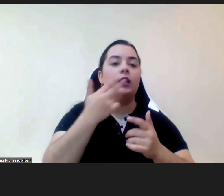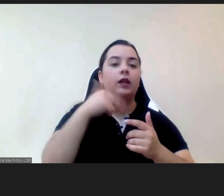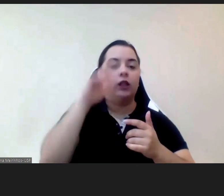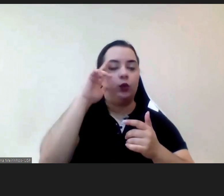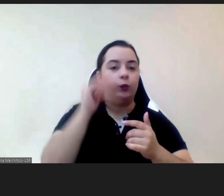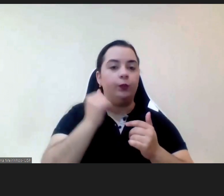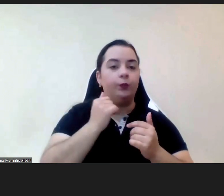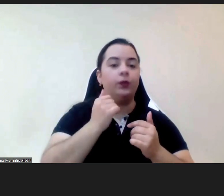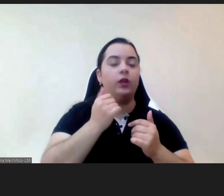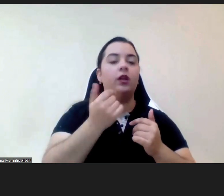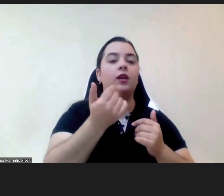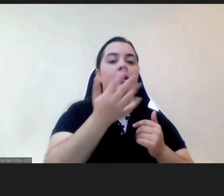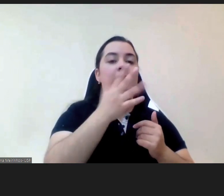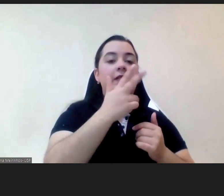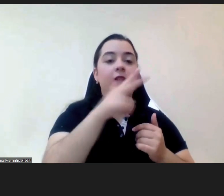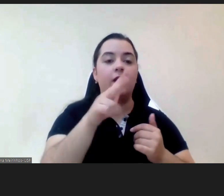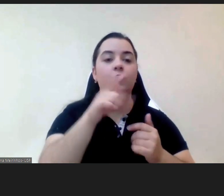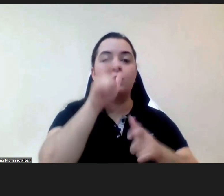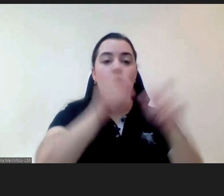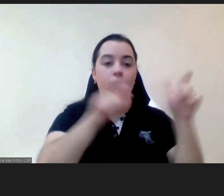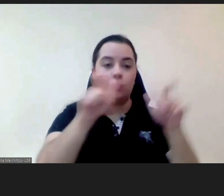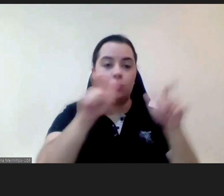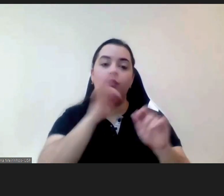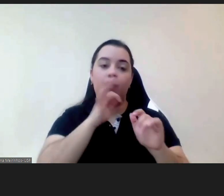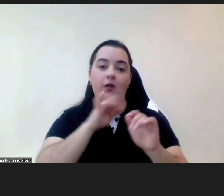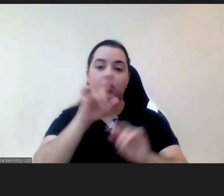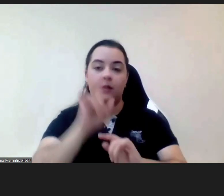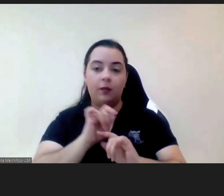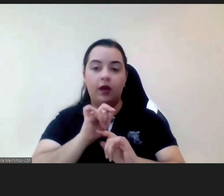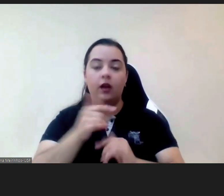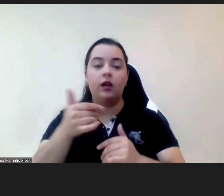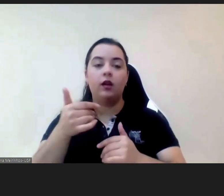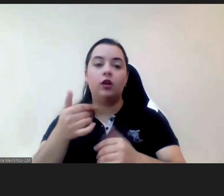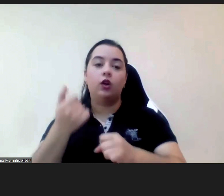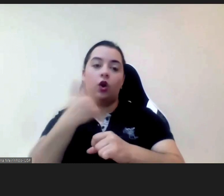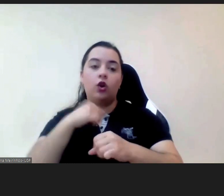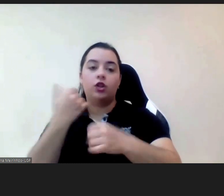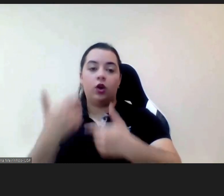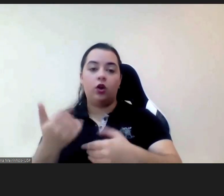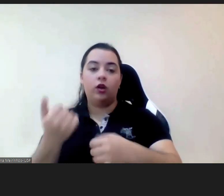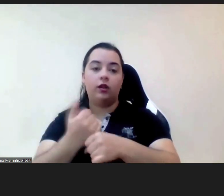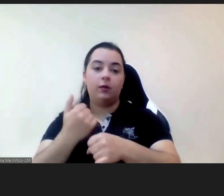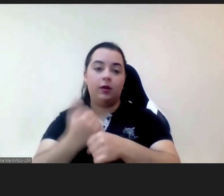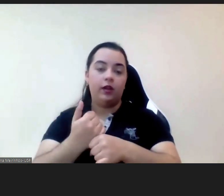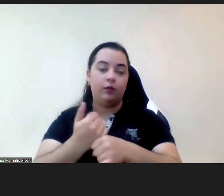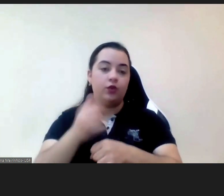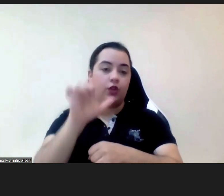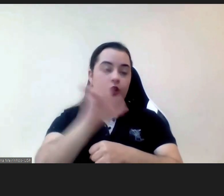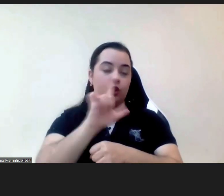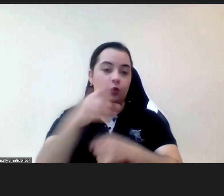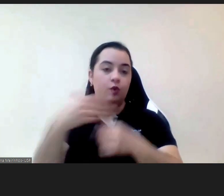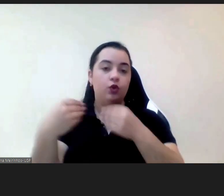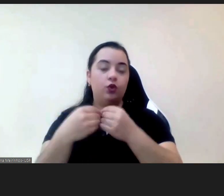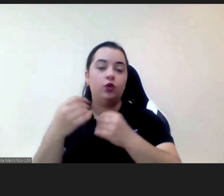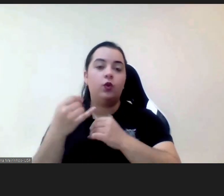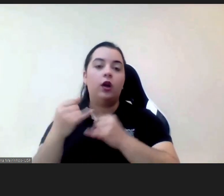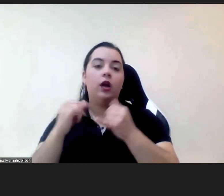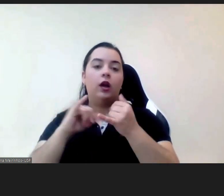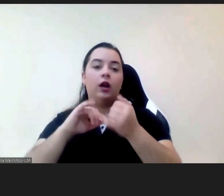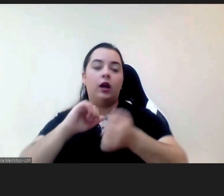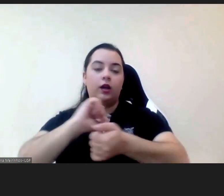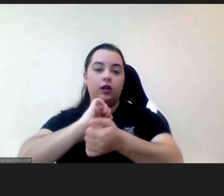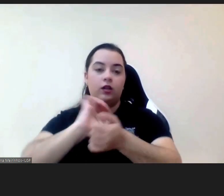na cidade de Lisboa com acordo de cooperação com a segurança social que são estruturas habitacionais destinadas ao treino de